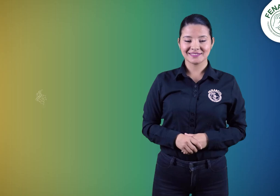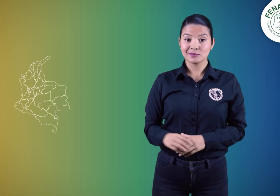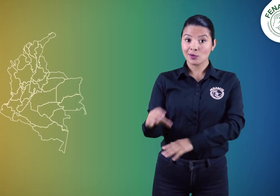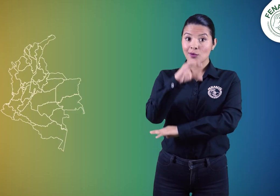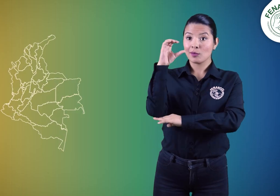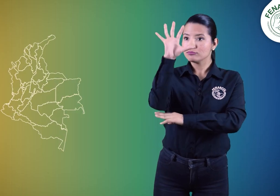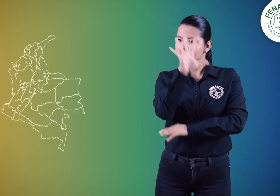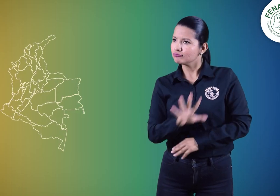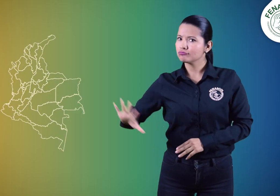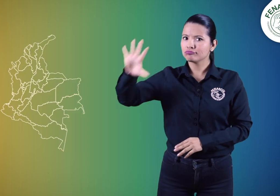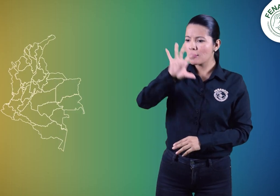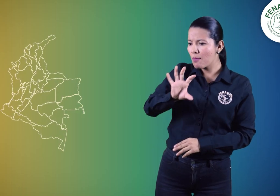FENASCOL EN LAS REGIONES